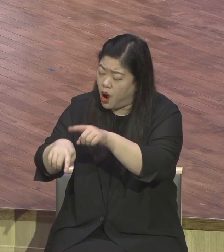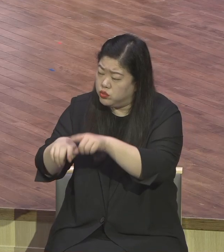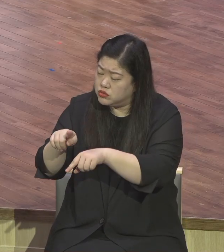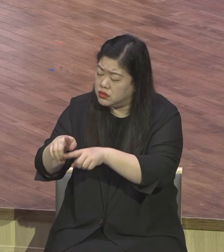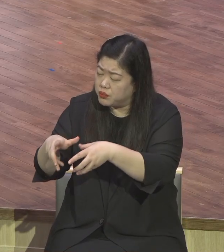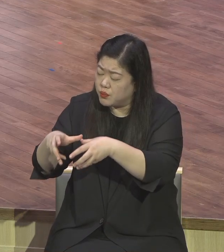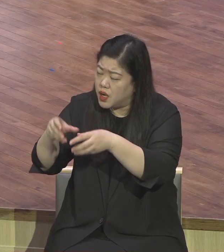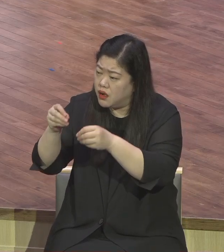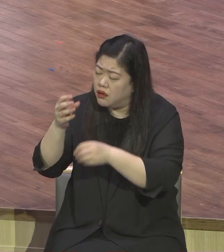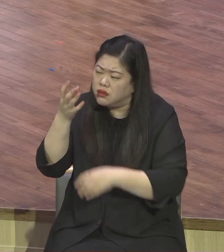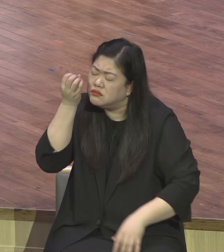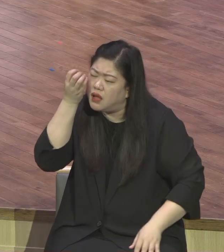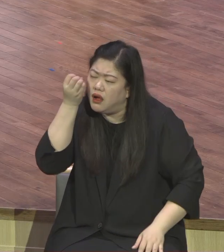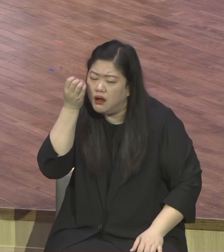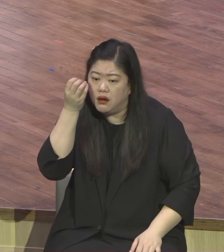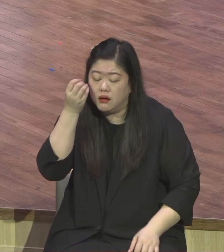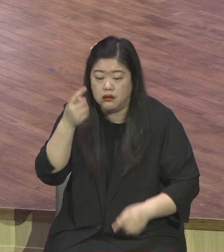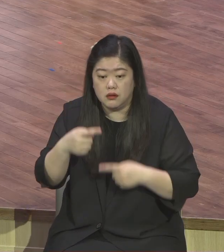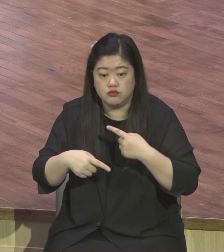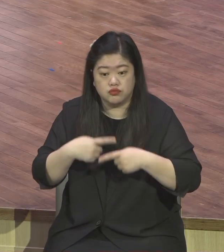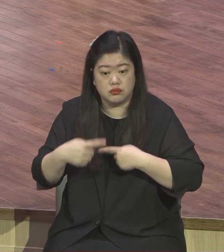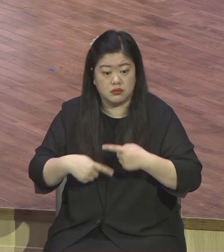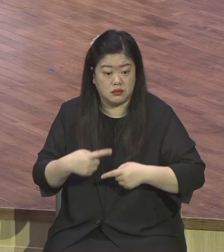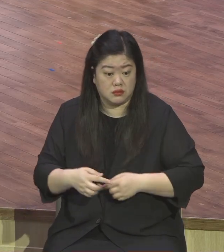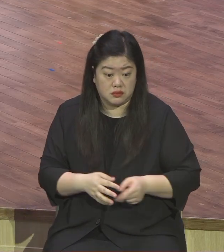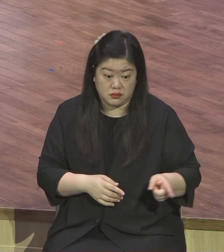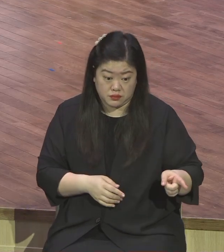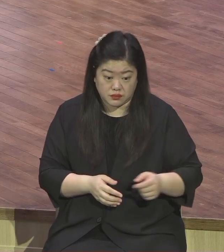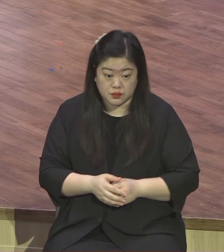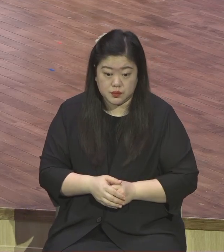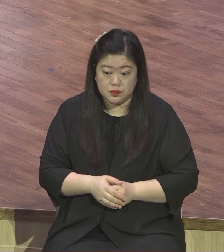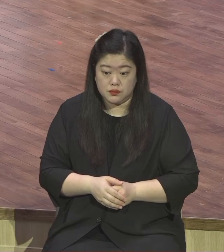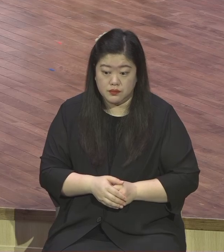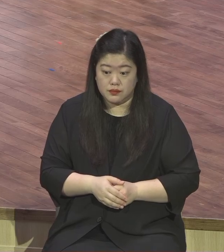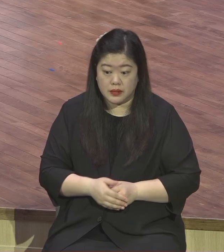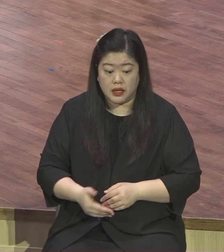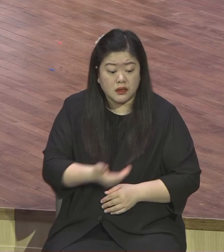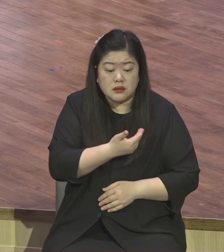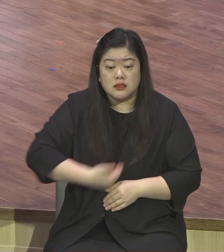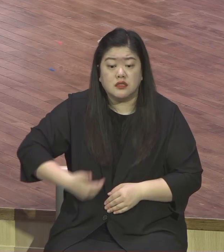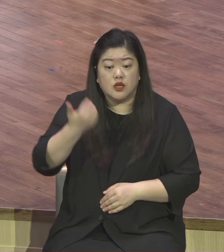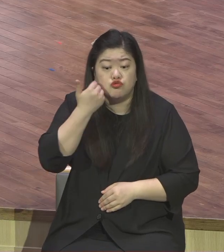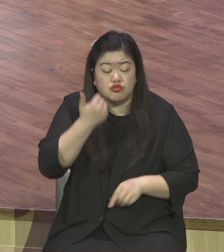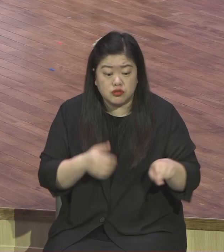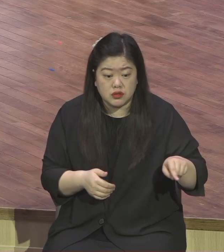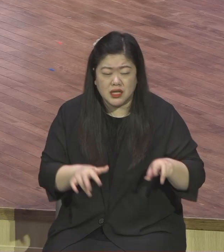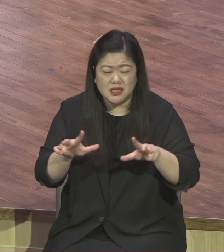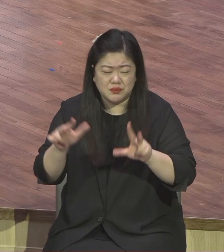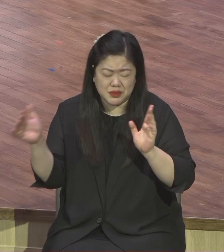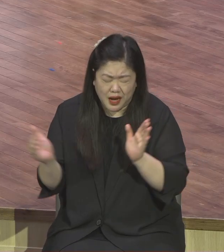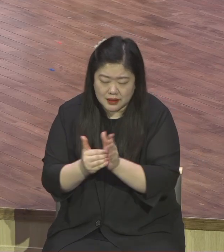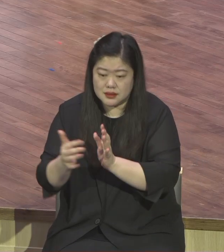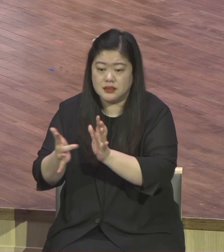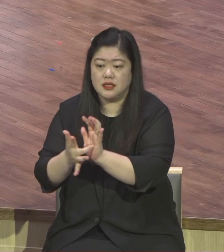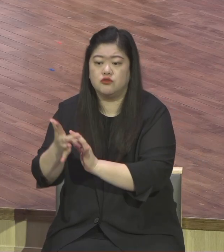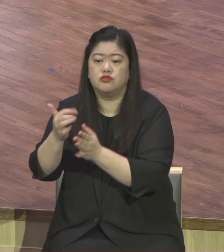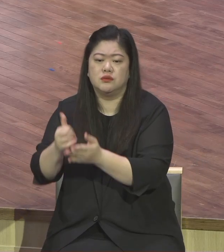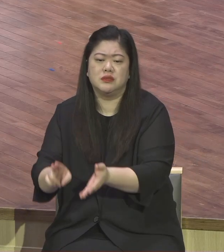예수님께서 행하시는 창조주의의 능력 신이 아니면 할 수 없는 이